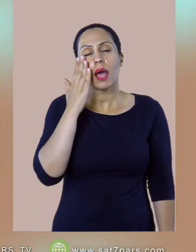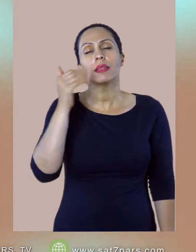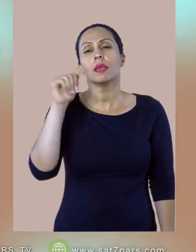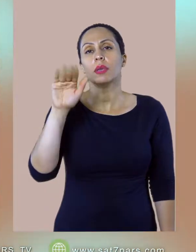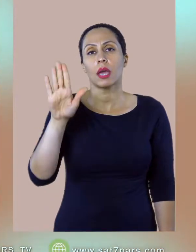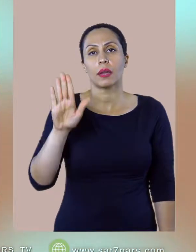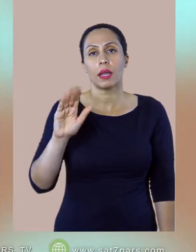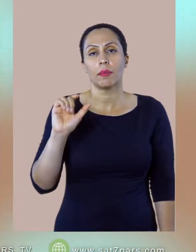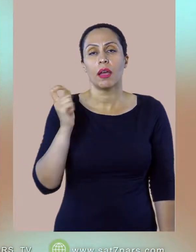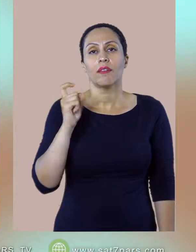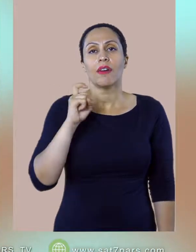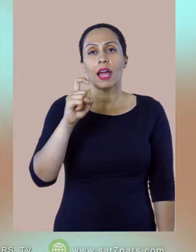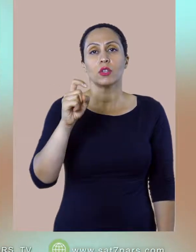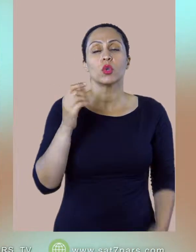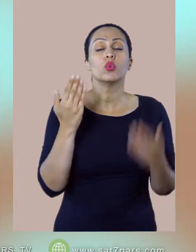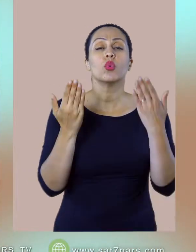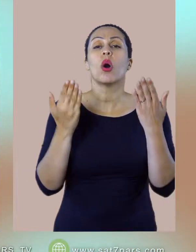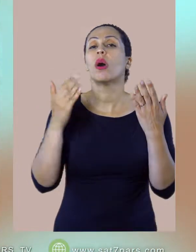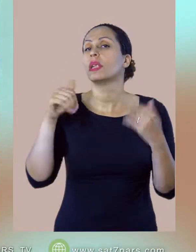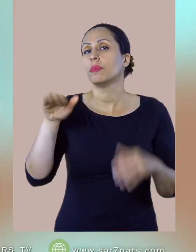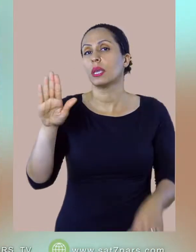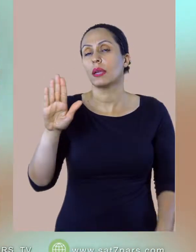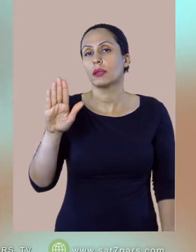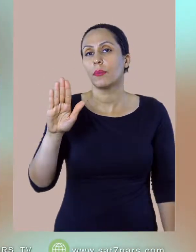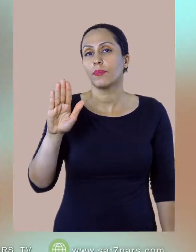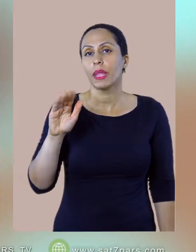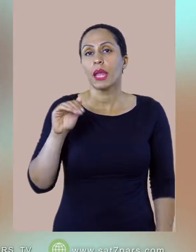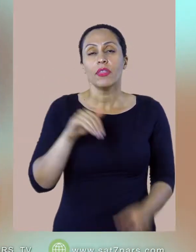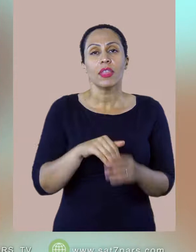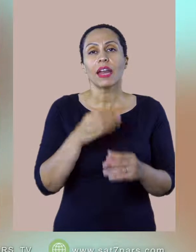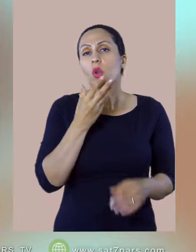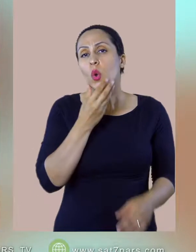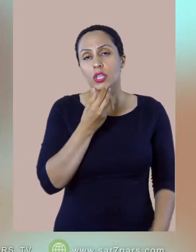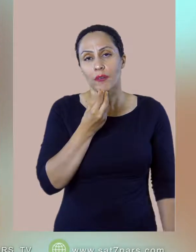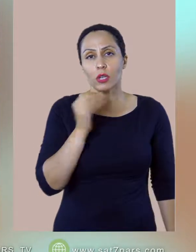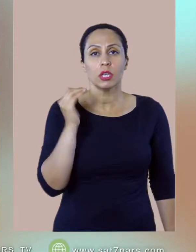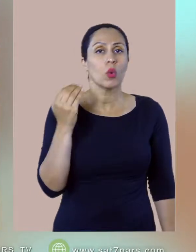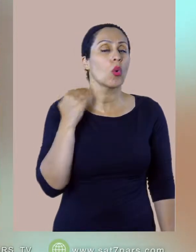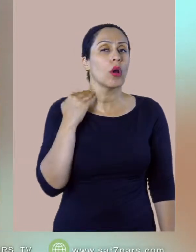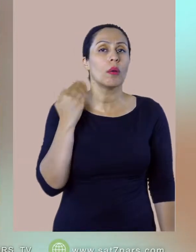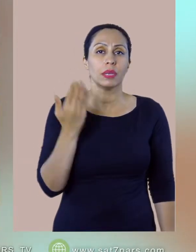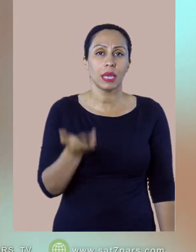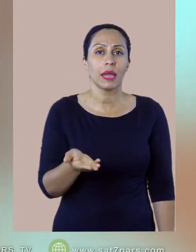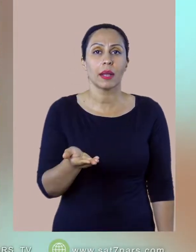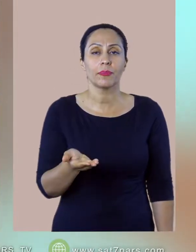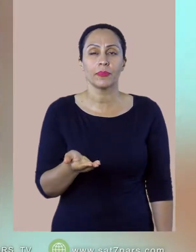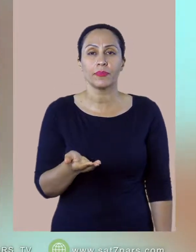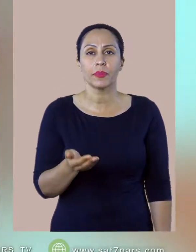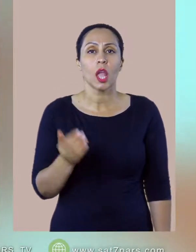حتی دعام نمی کردم ولی یادمه در همین سین جوانی در اون دورهی که در گناه بودم همچنین گناه خیلی خیلی